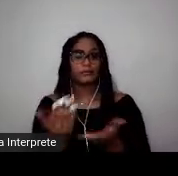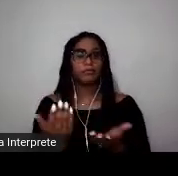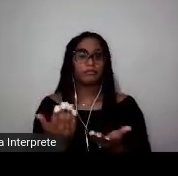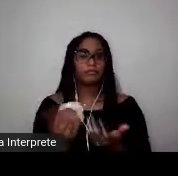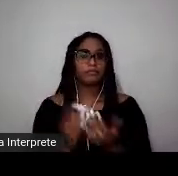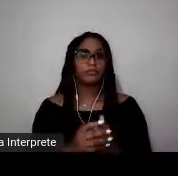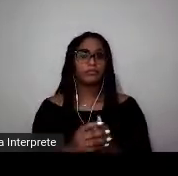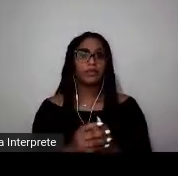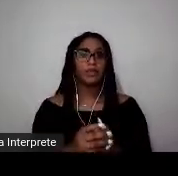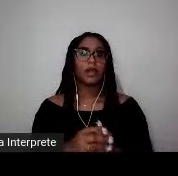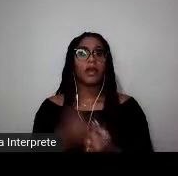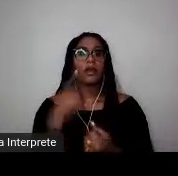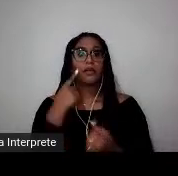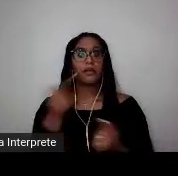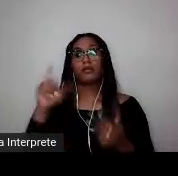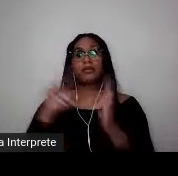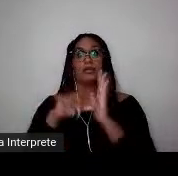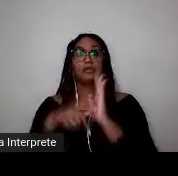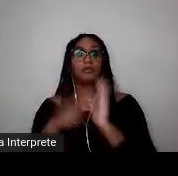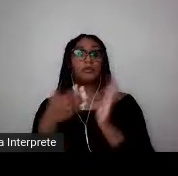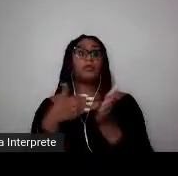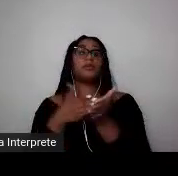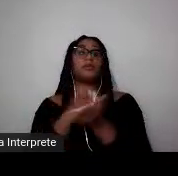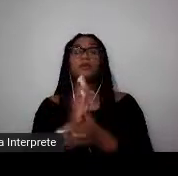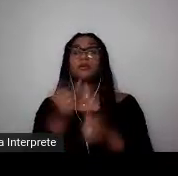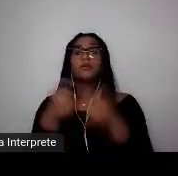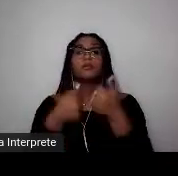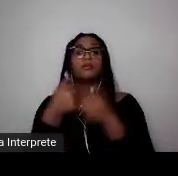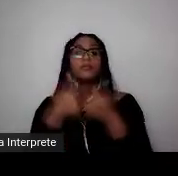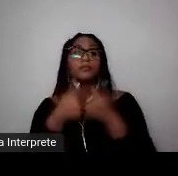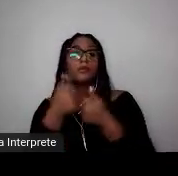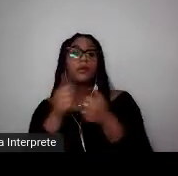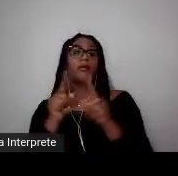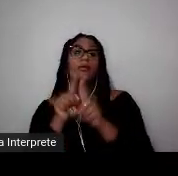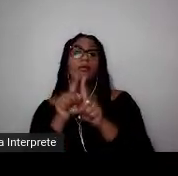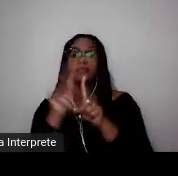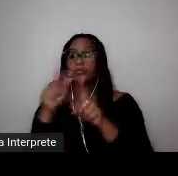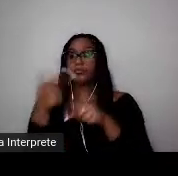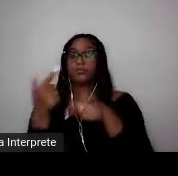de adentrar nos campos de futebol e de praticar outras modalidades esportivas.